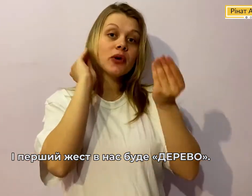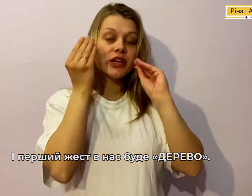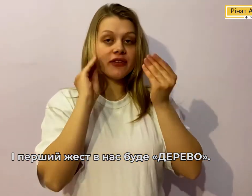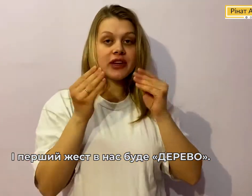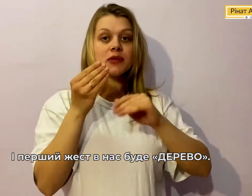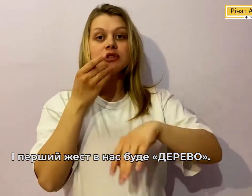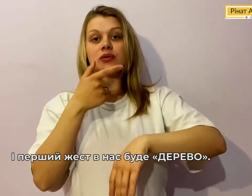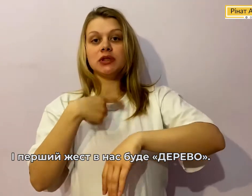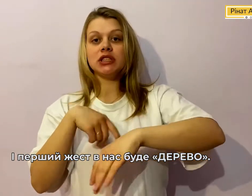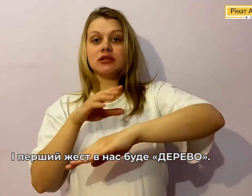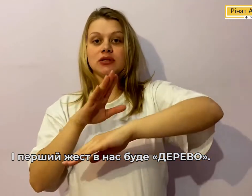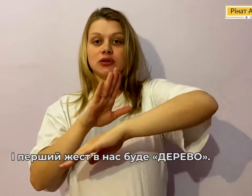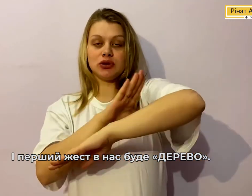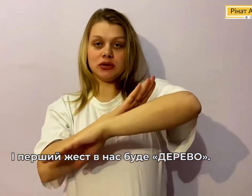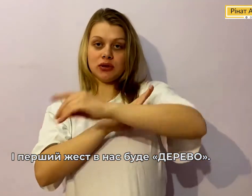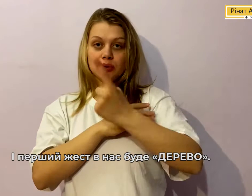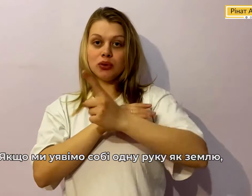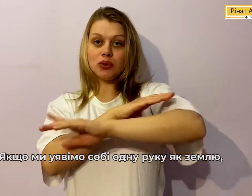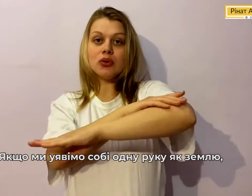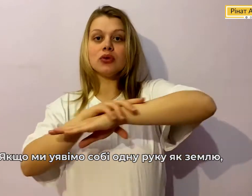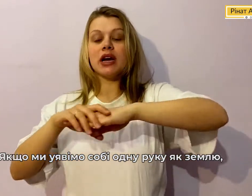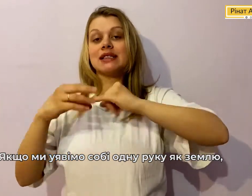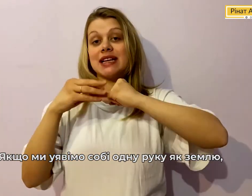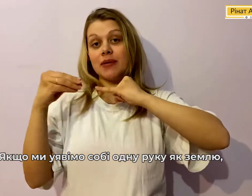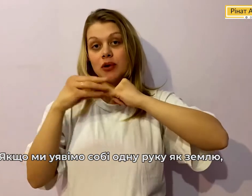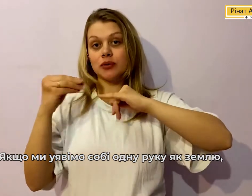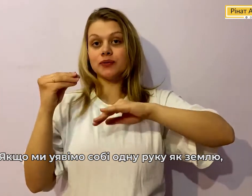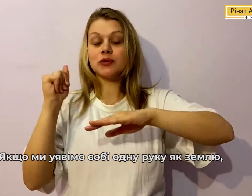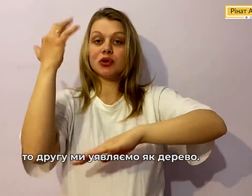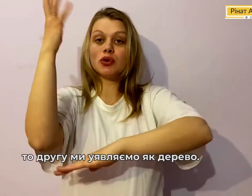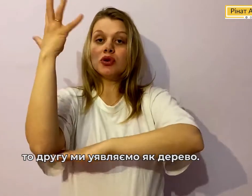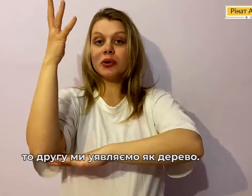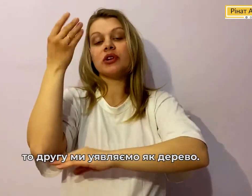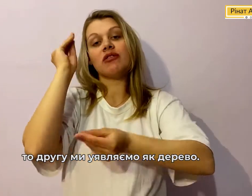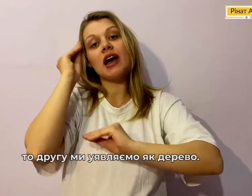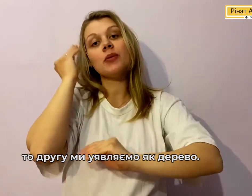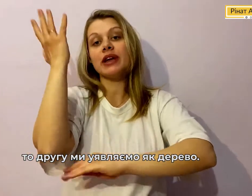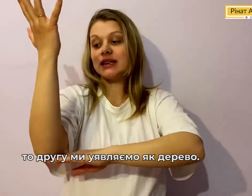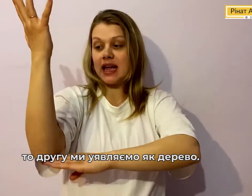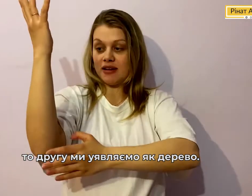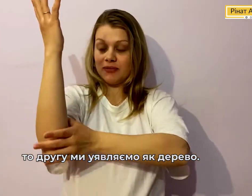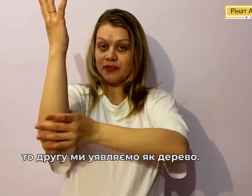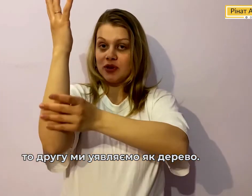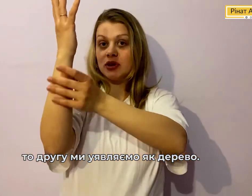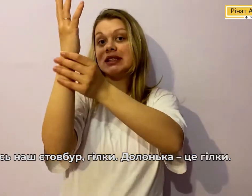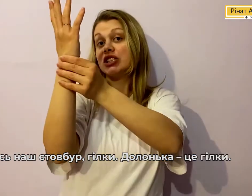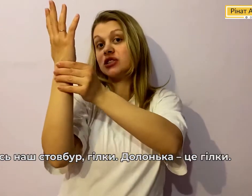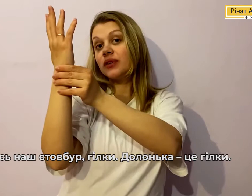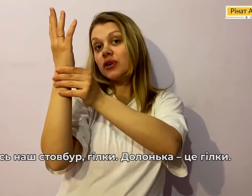уявімо Собі Одну руку Як землю То другу Ми уявляємо Як дерево Ось наш ствол